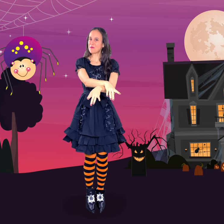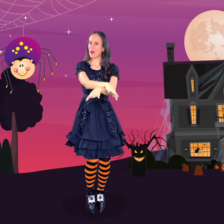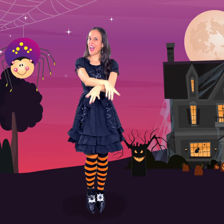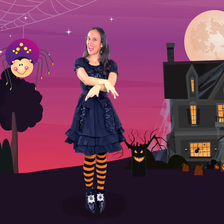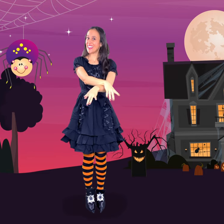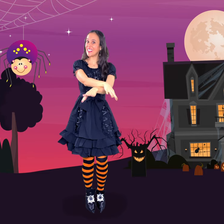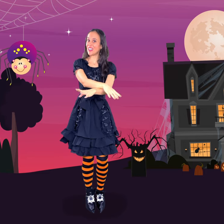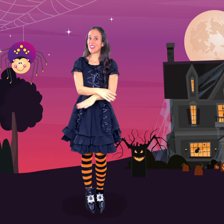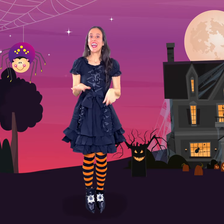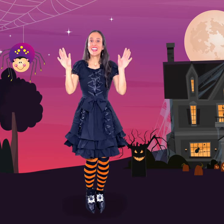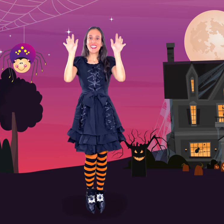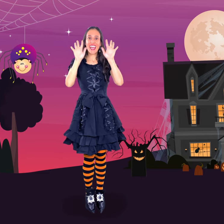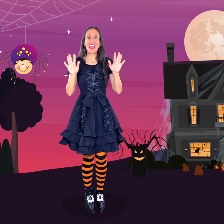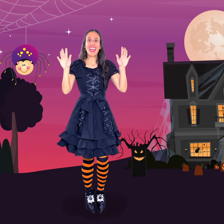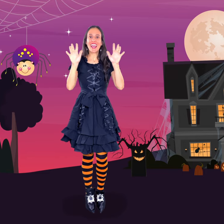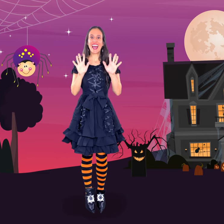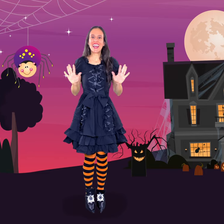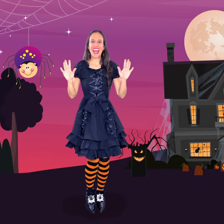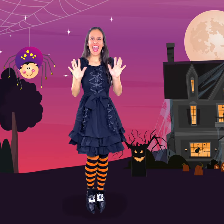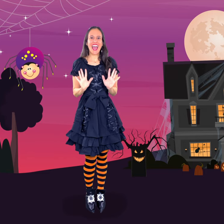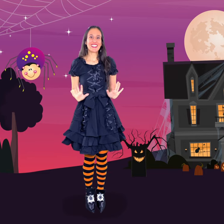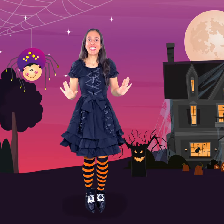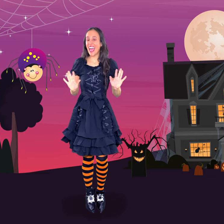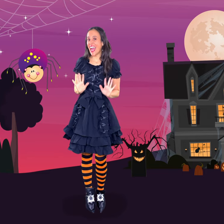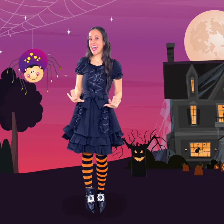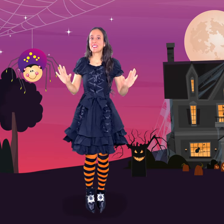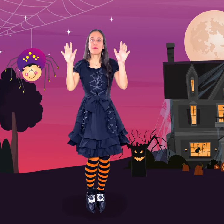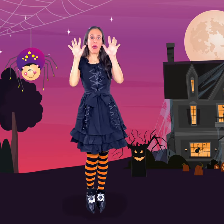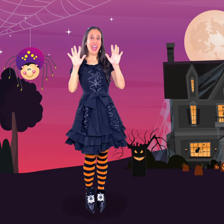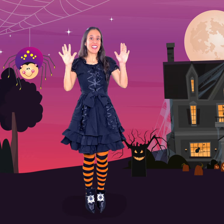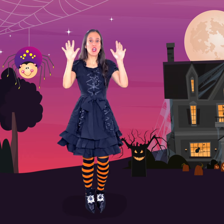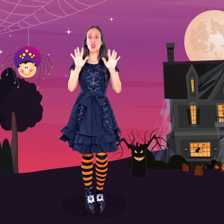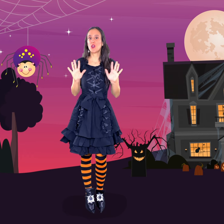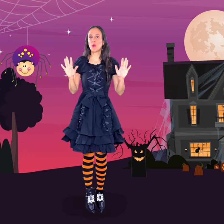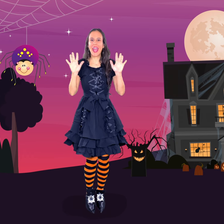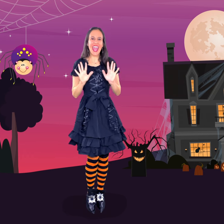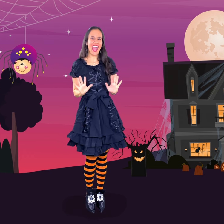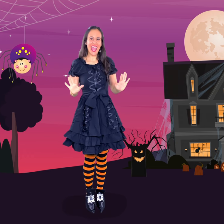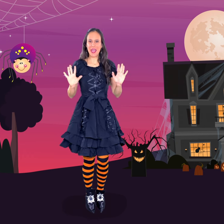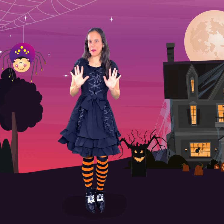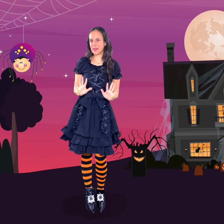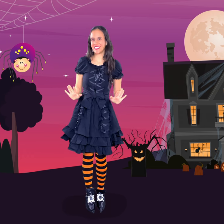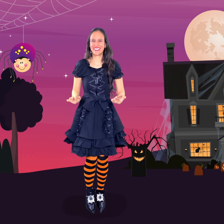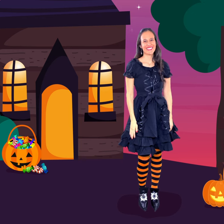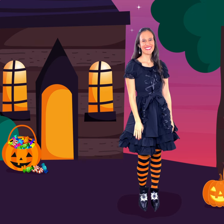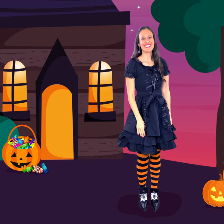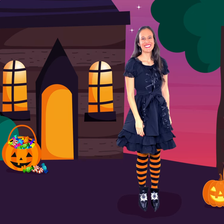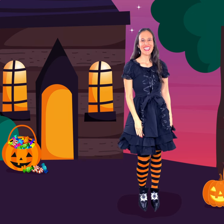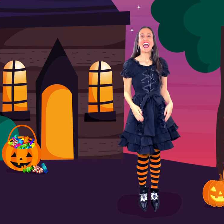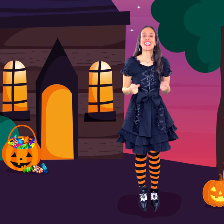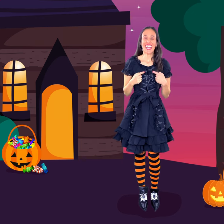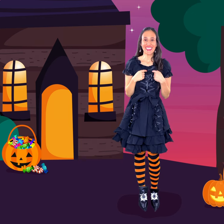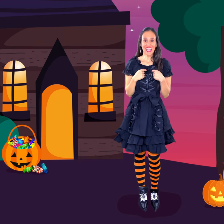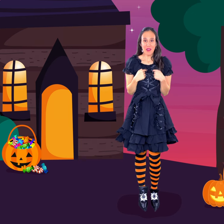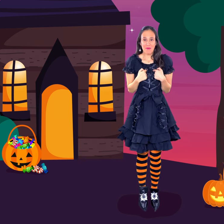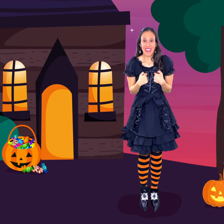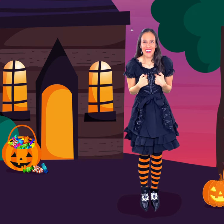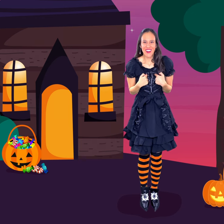spider Tela araña, spider web Canta conmigo